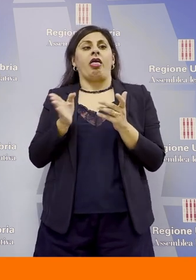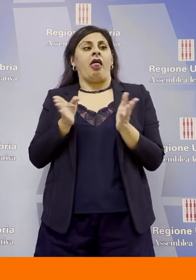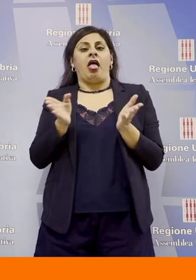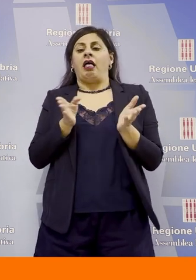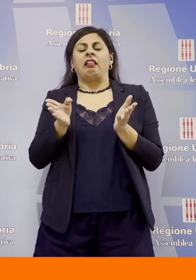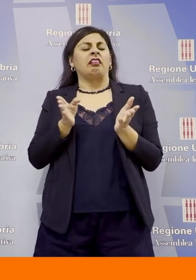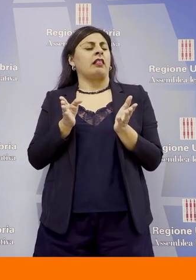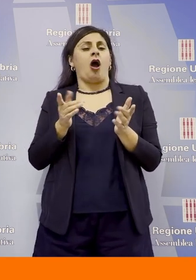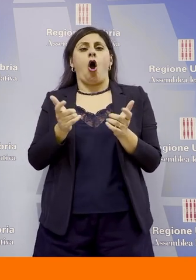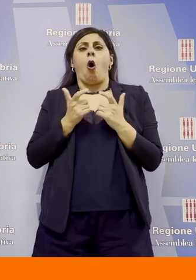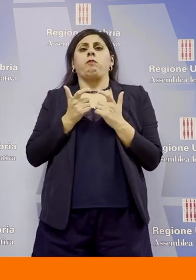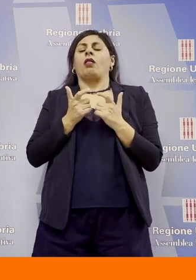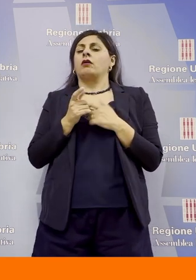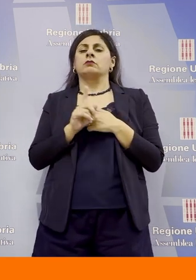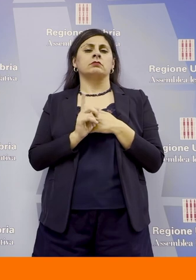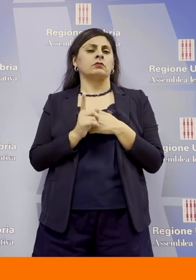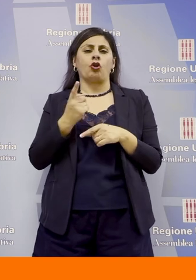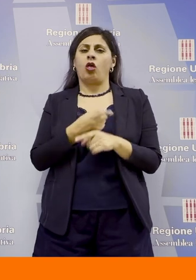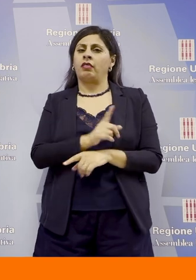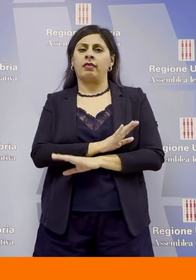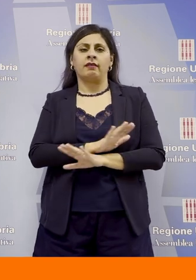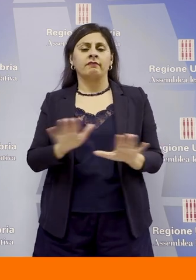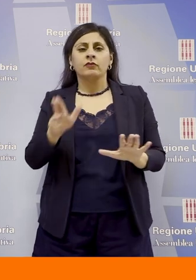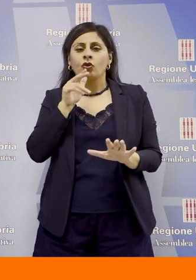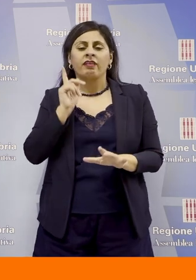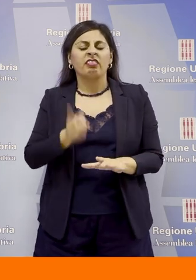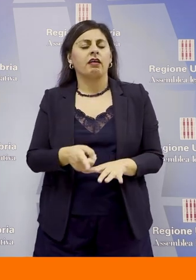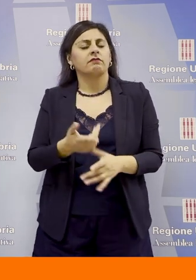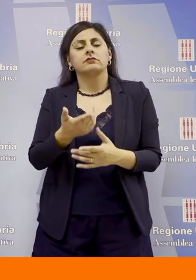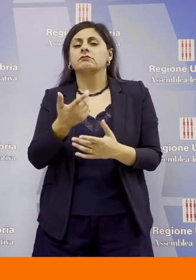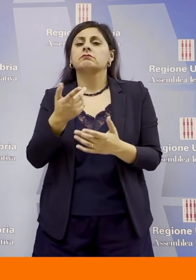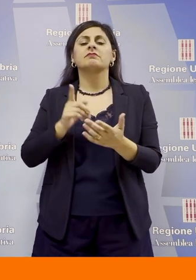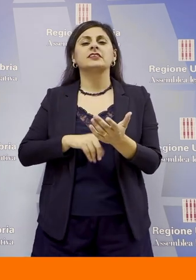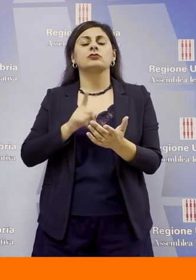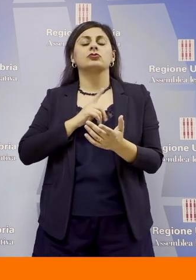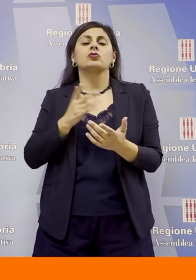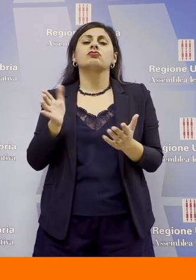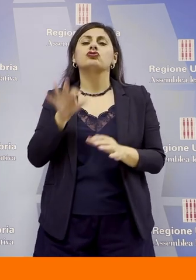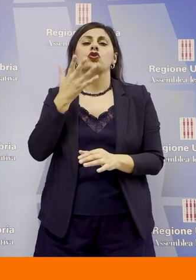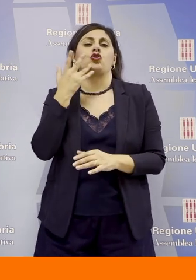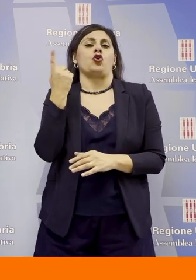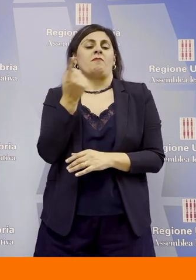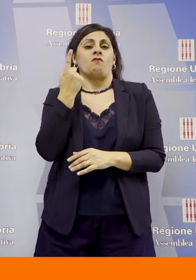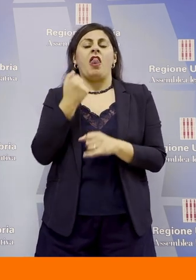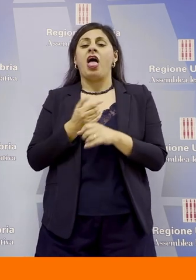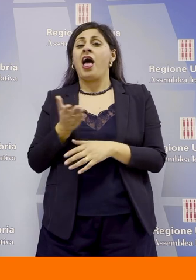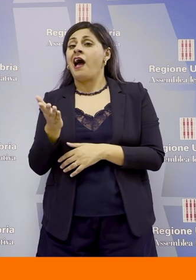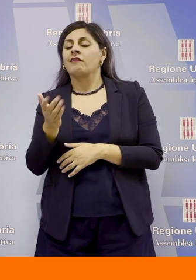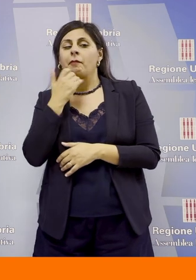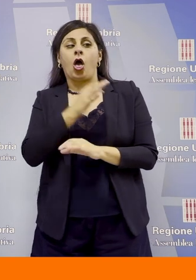obbligatoria di scegliere necessariamente una carriera lavorativa piuttosto che essere madri ma